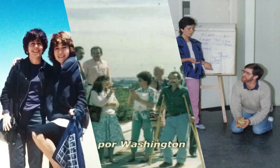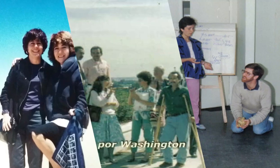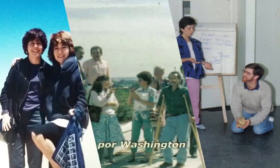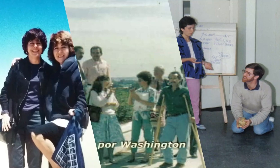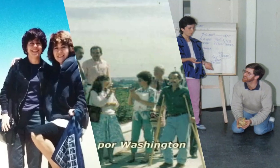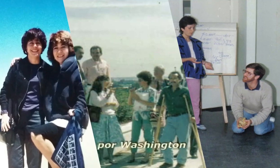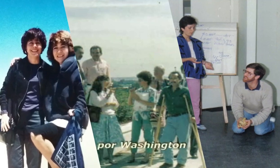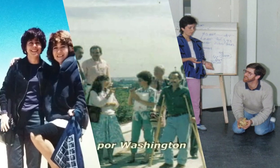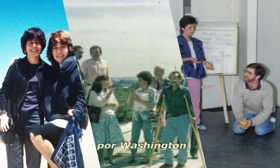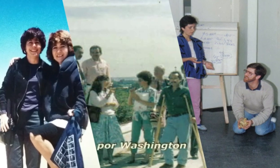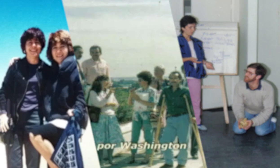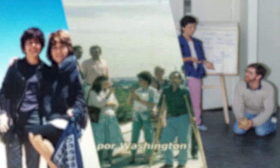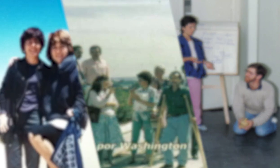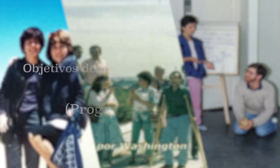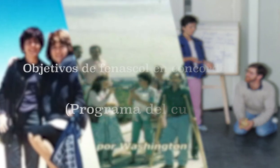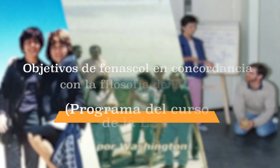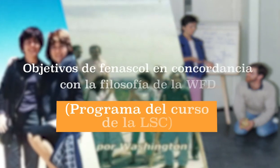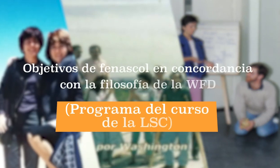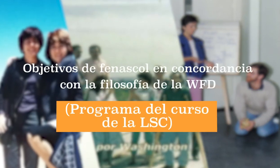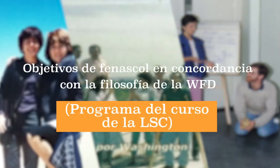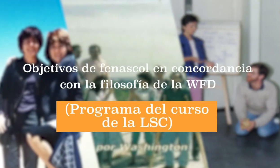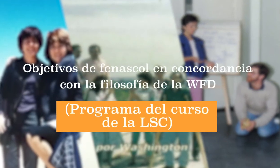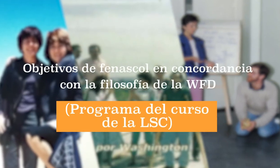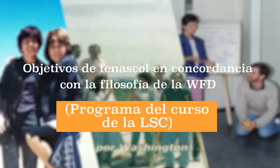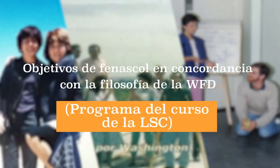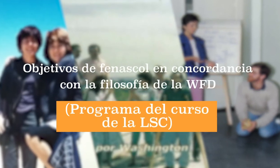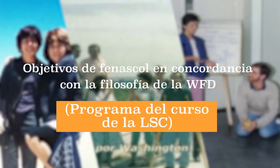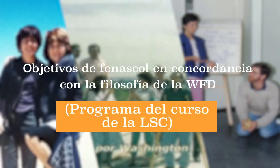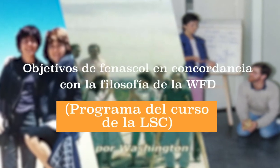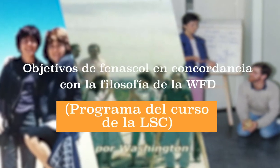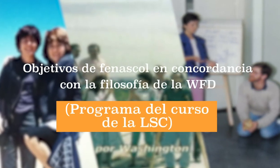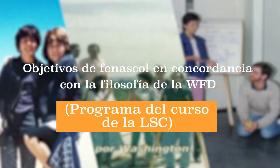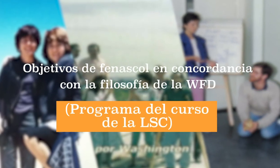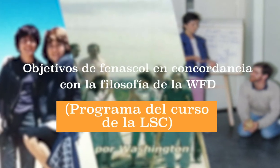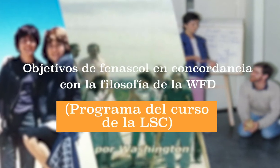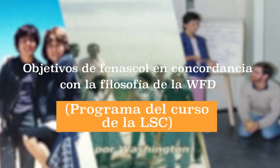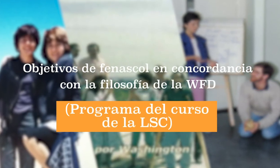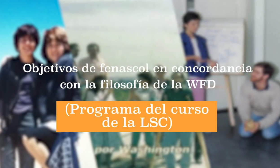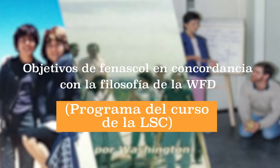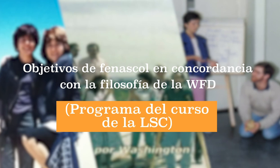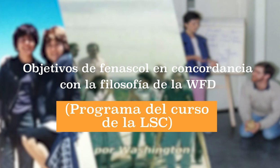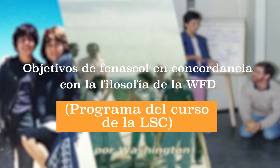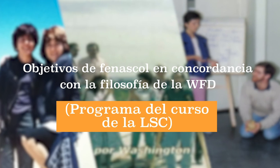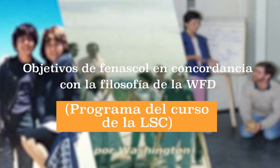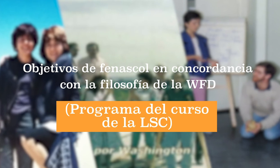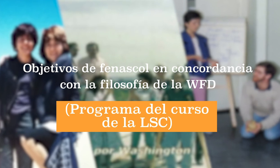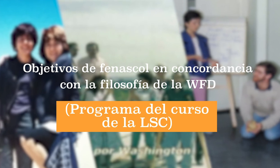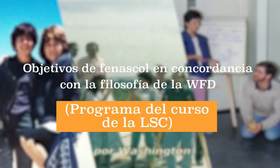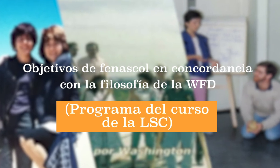Objetivos de Fenascol en concordancia con la filosofía de la WFD, programa del curso de la LSC,